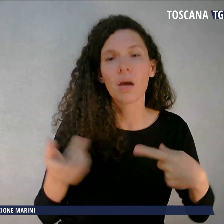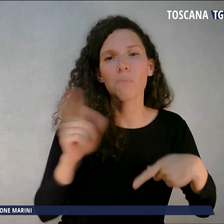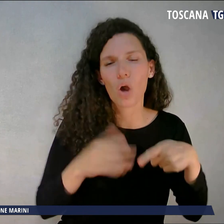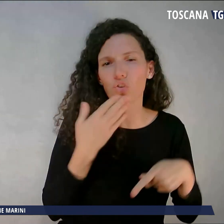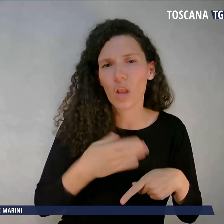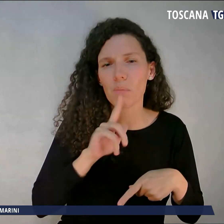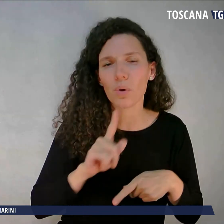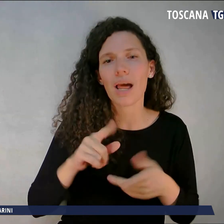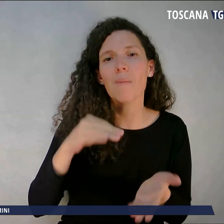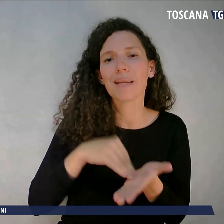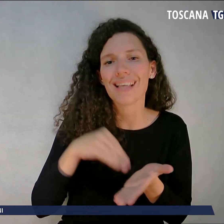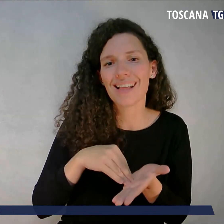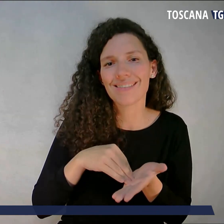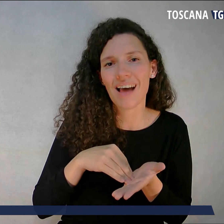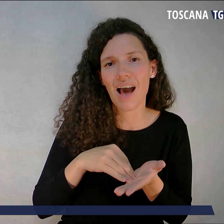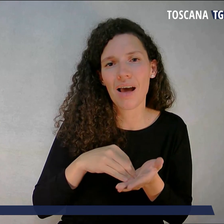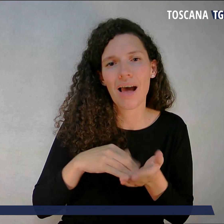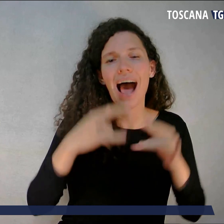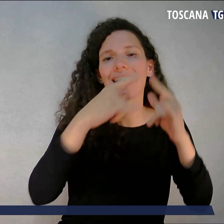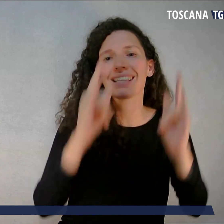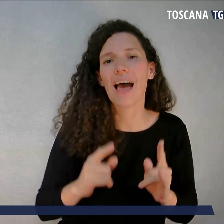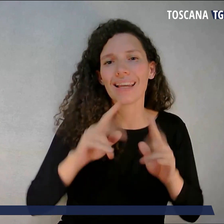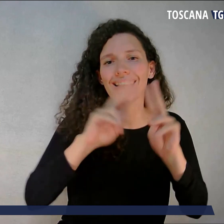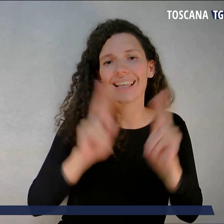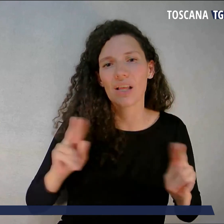colpite alle fiere internazionali.